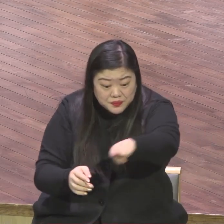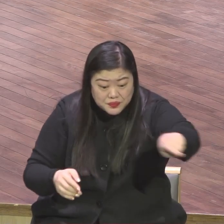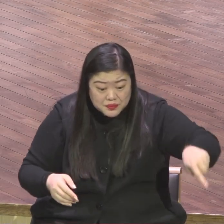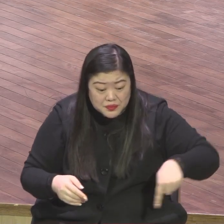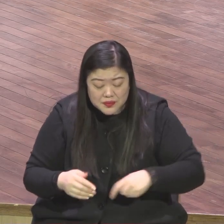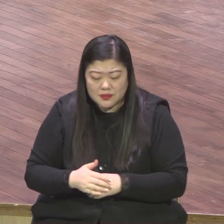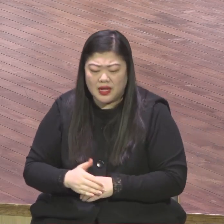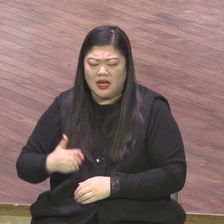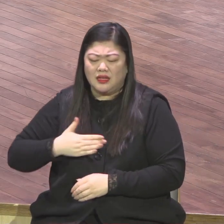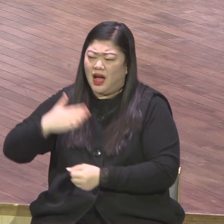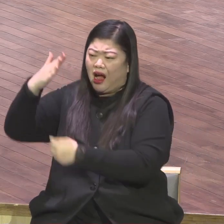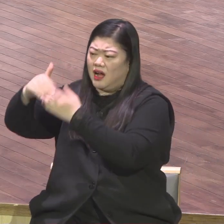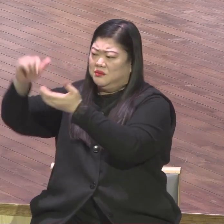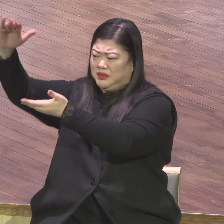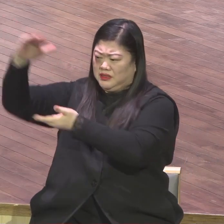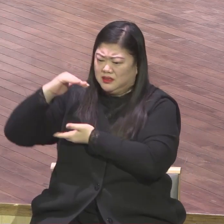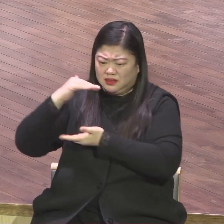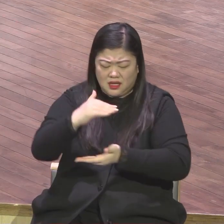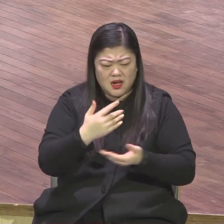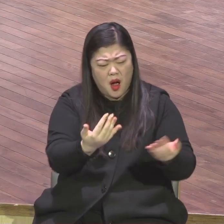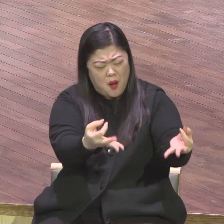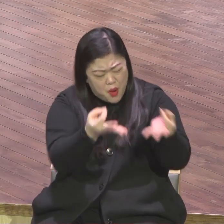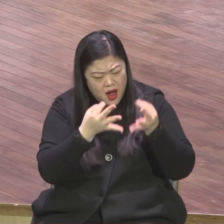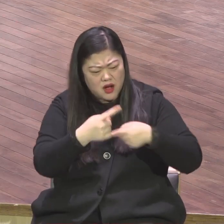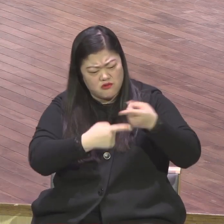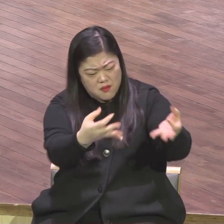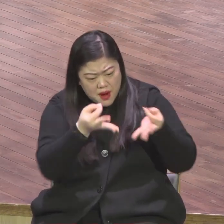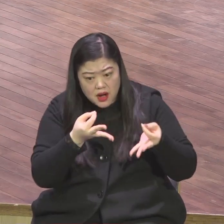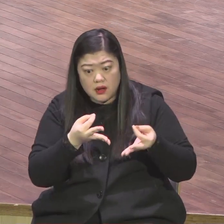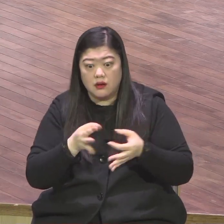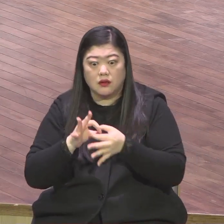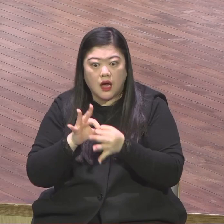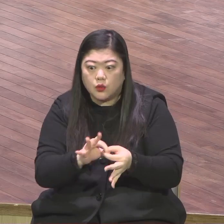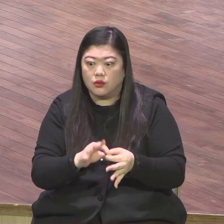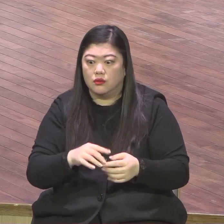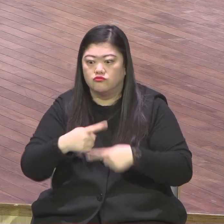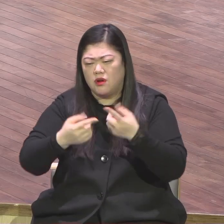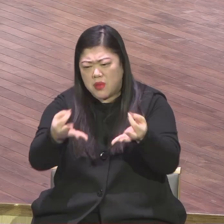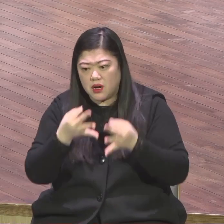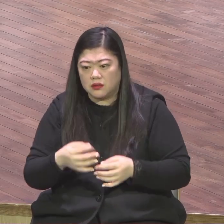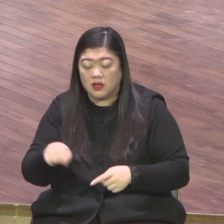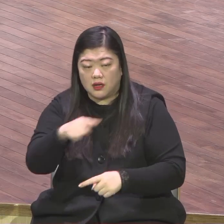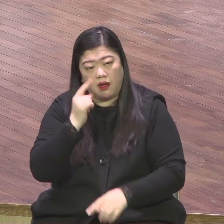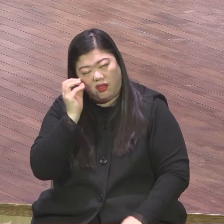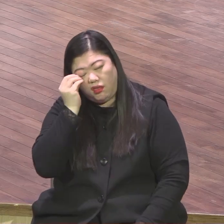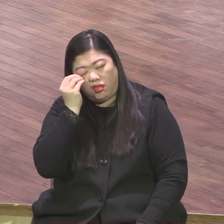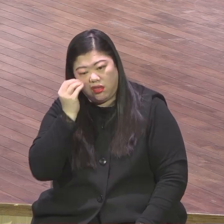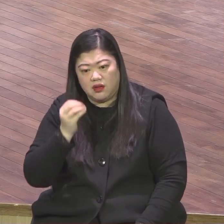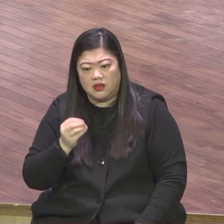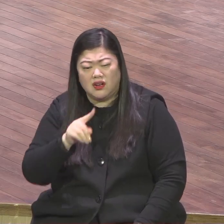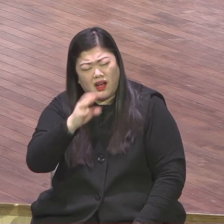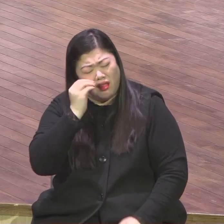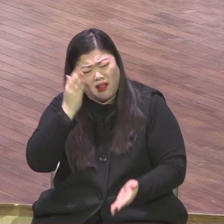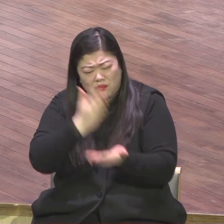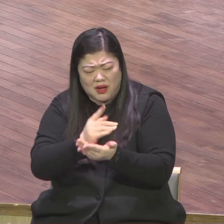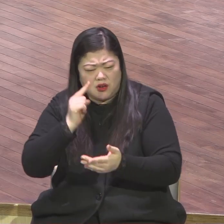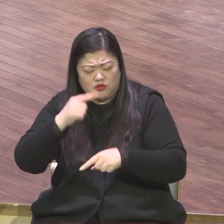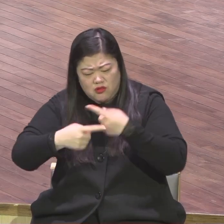이 말을 들으라 들으라 들으라 하나님의 말씀을 들으라고 강조하고 있어요 여러분이 지금 이런 일 저런 일